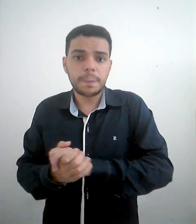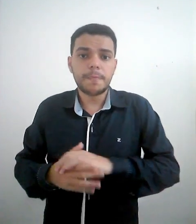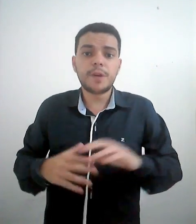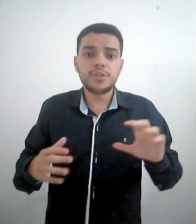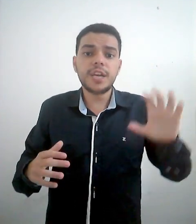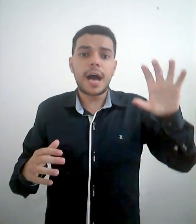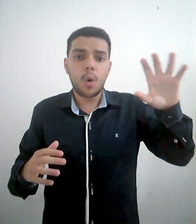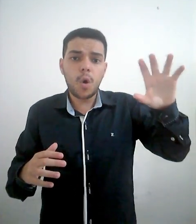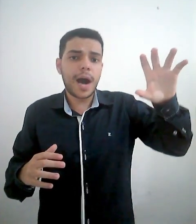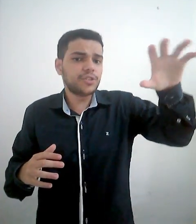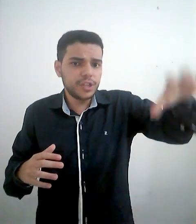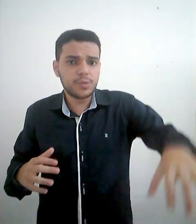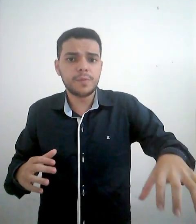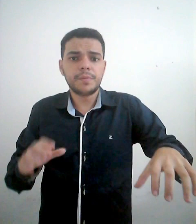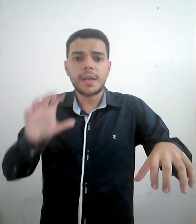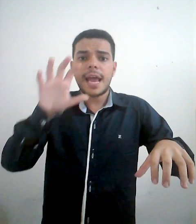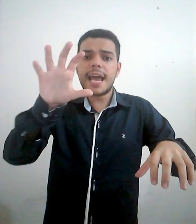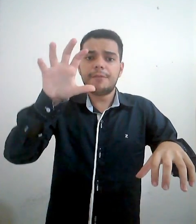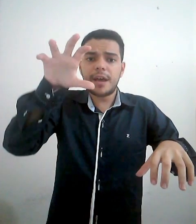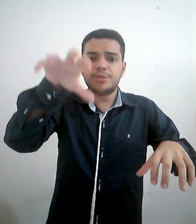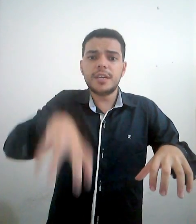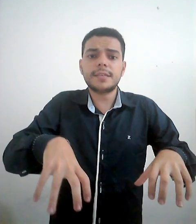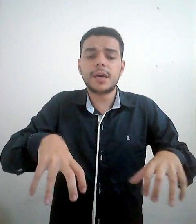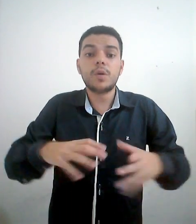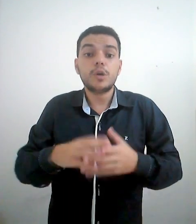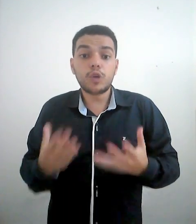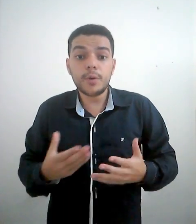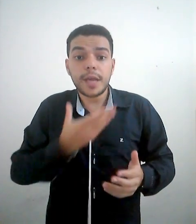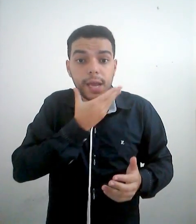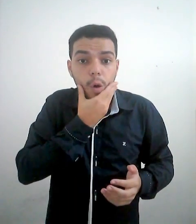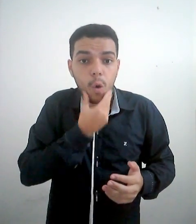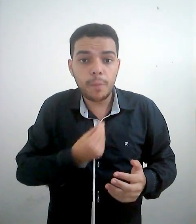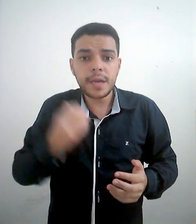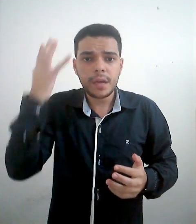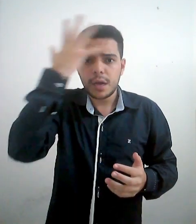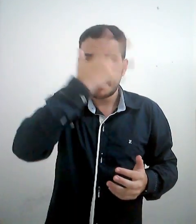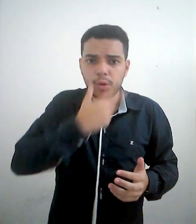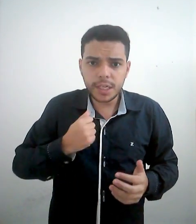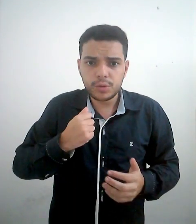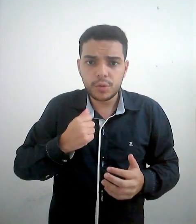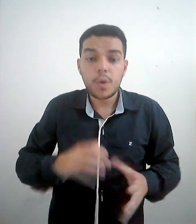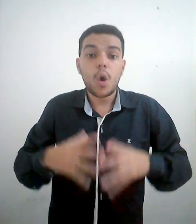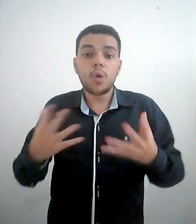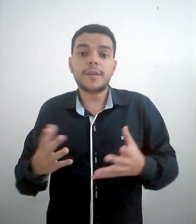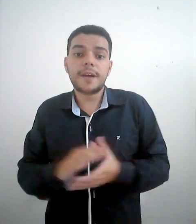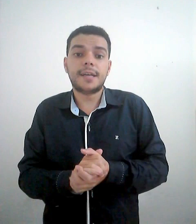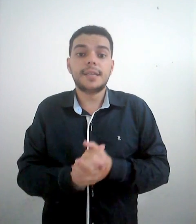Vamos tirar. O, artigo, é, verbo de ligação. Sobre o quê? Homem, bonito. Outra frase.